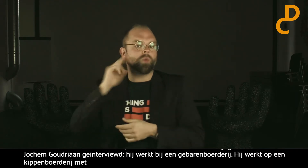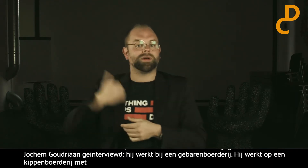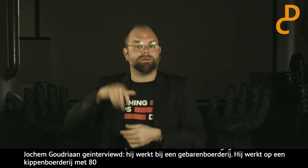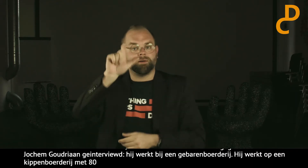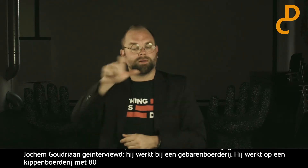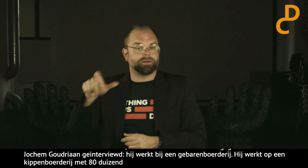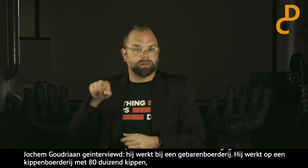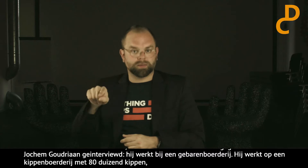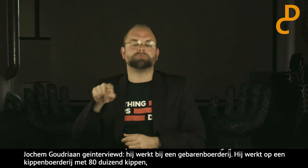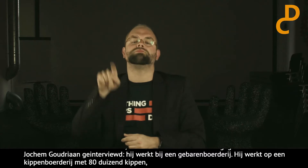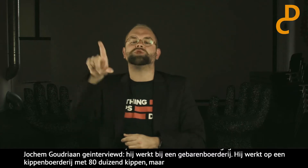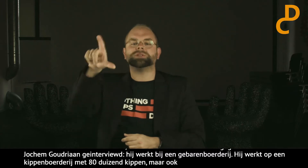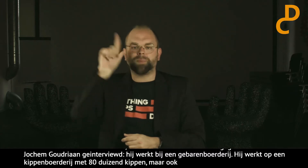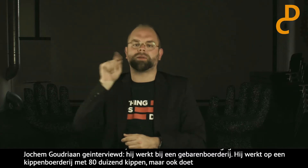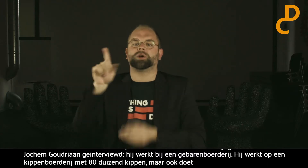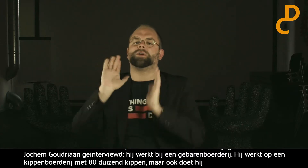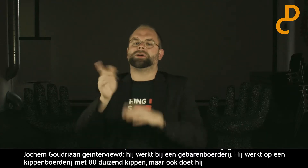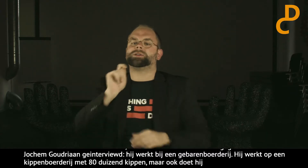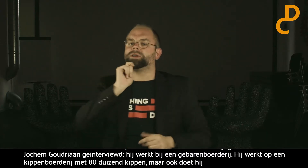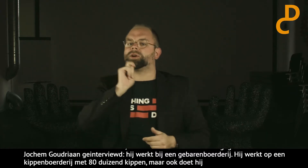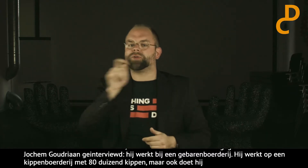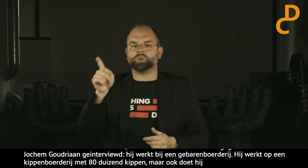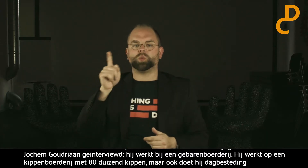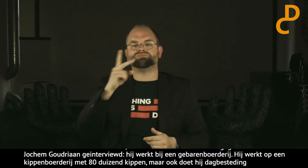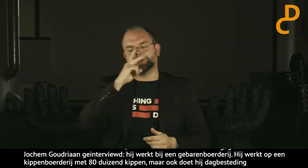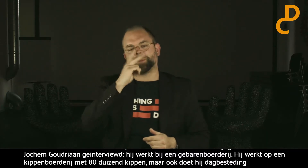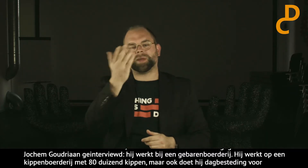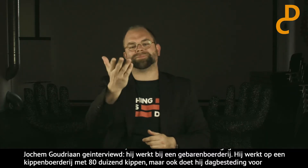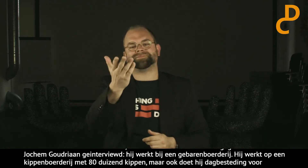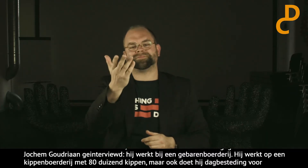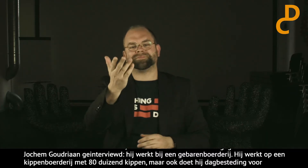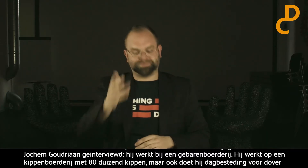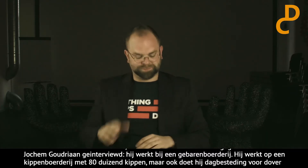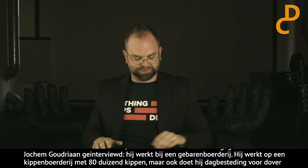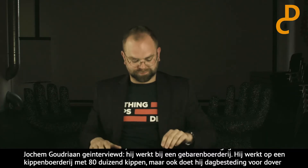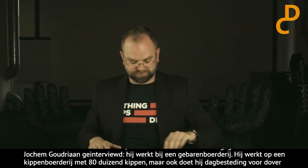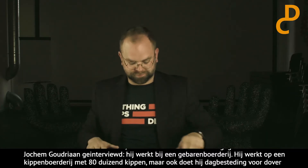Voor dove cliënten die daar komen. En Splinter is daar geweest voor een interview af te nemen. Kijk maar.